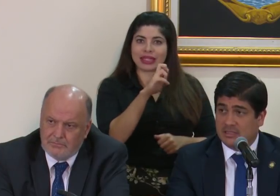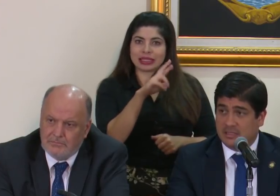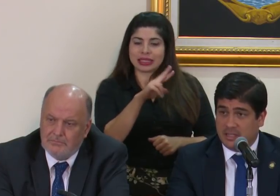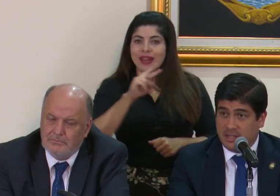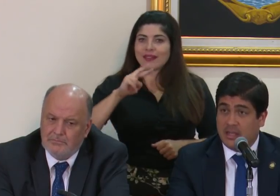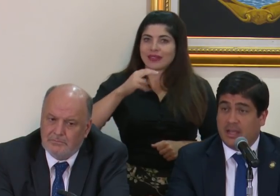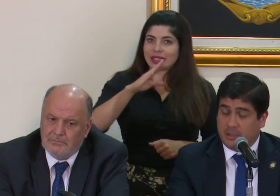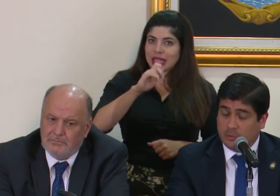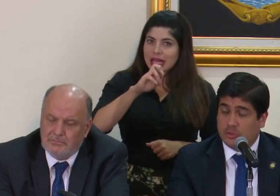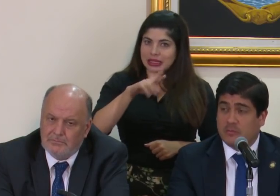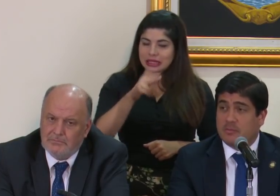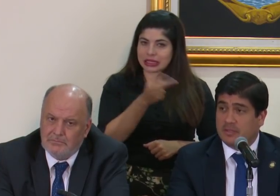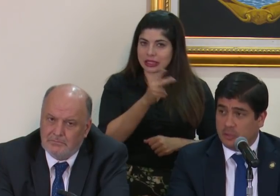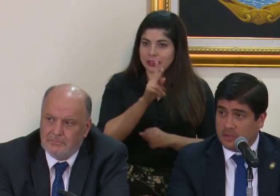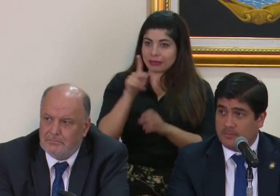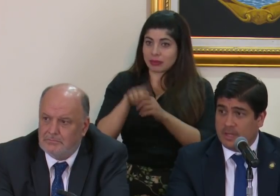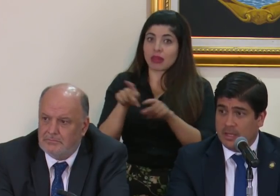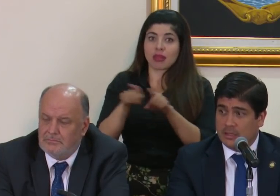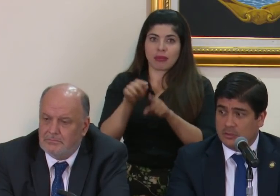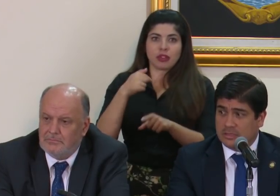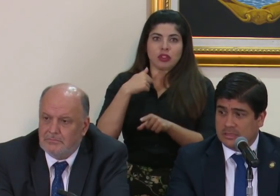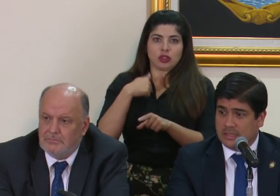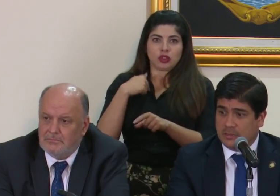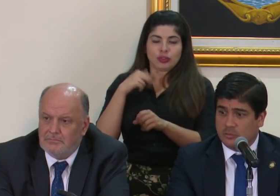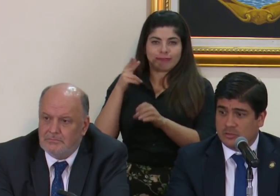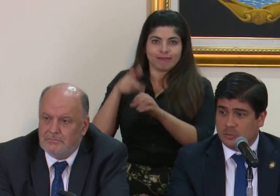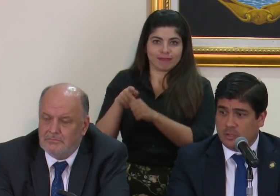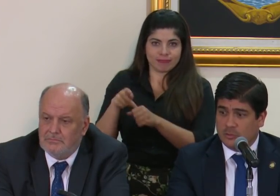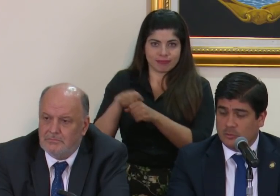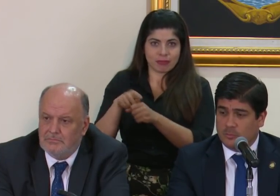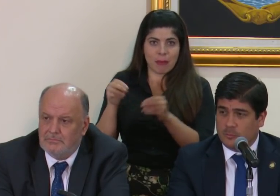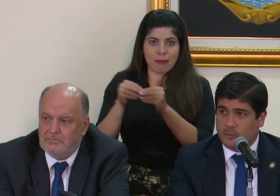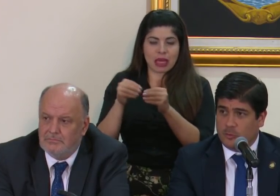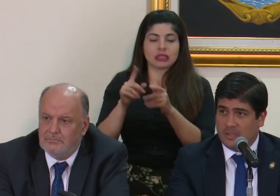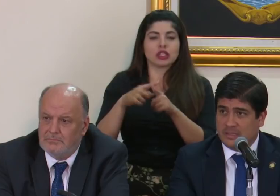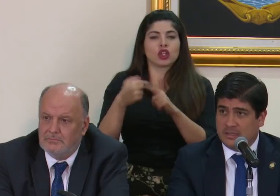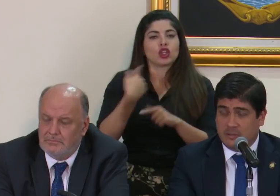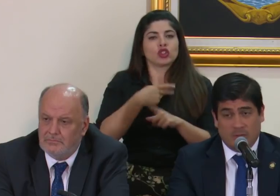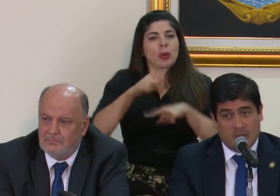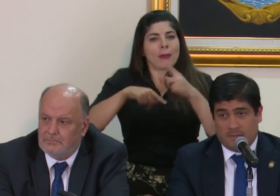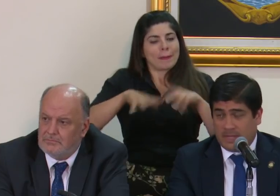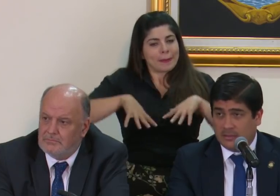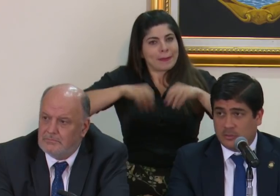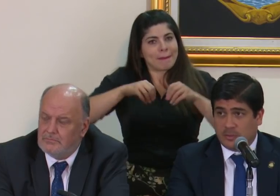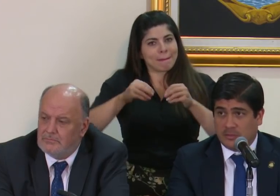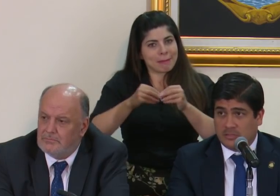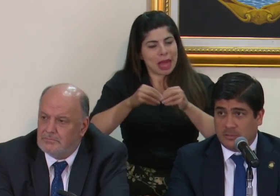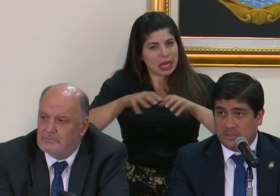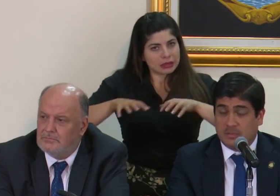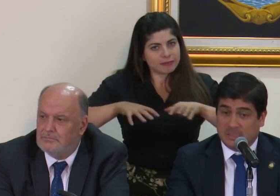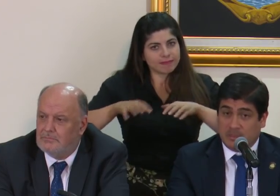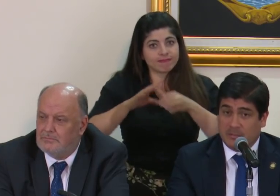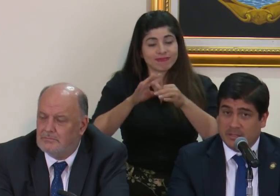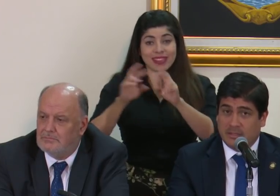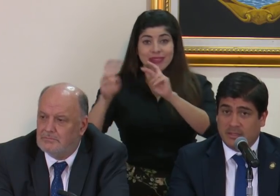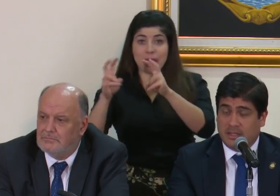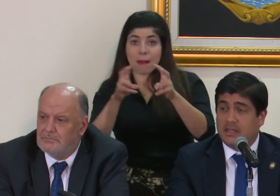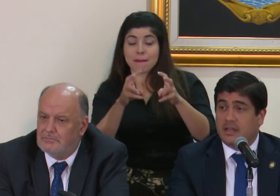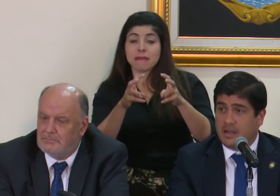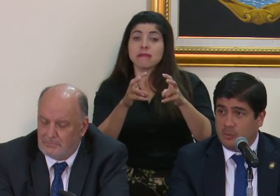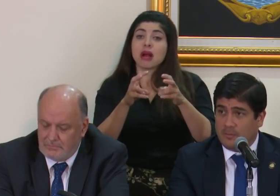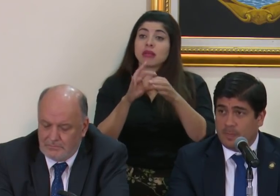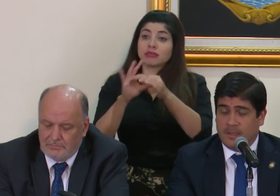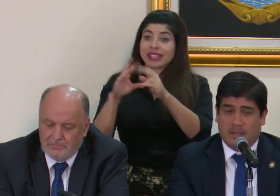señora Vicecanciller, e incluso de mi persona. Entonces estaremos tomando un rol más activo, tantos para los temas principalmente